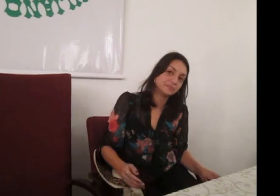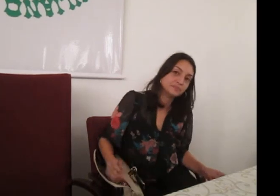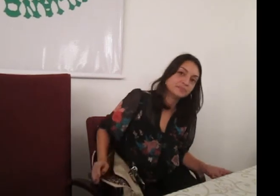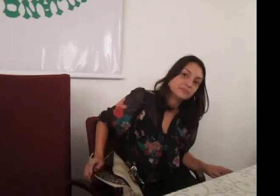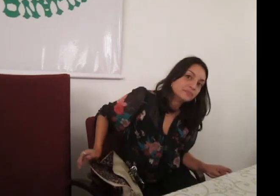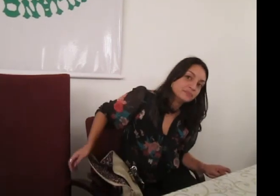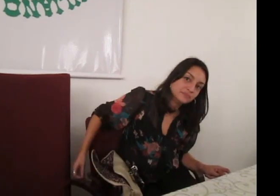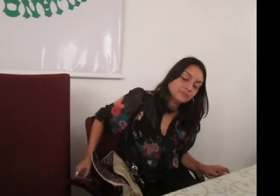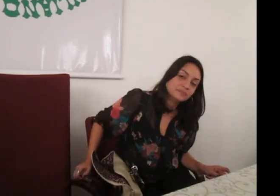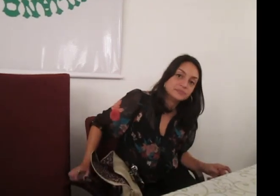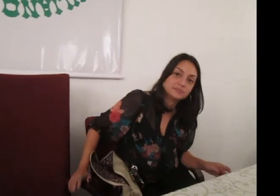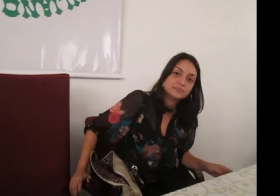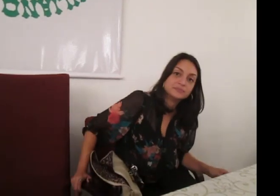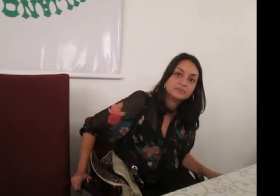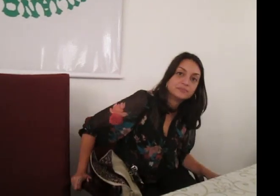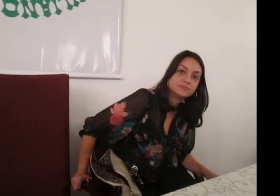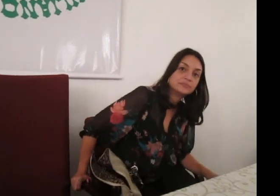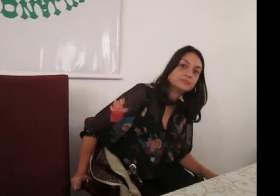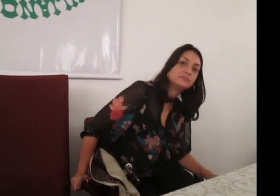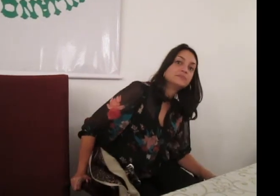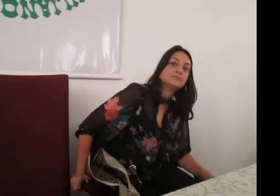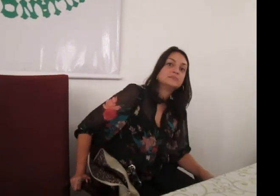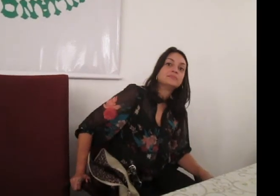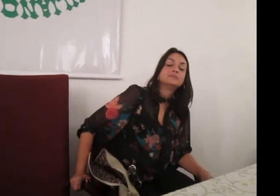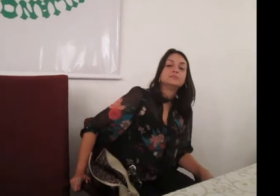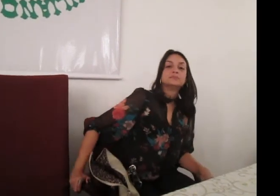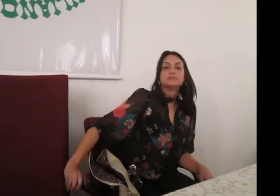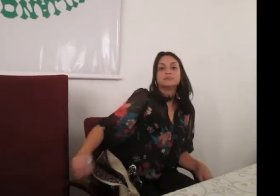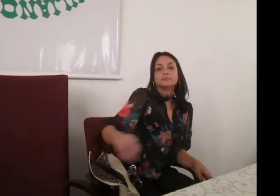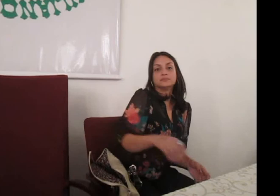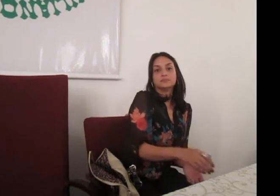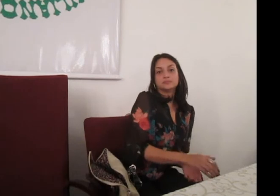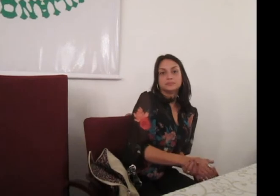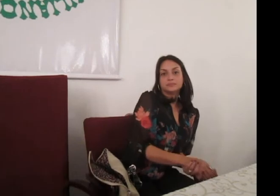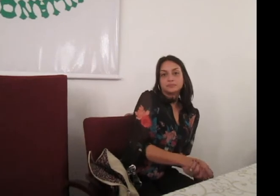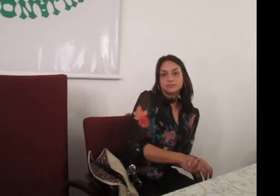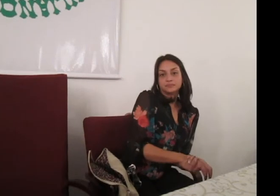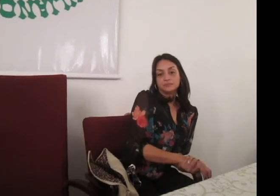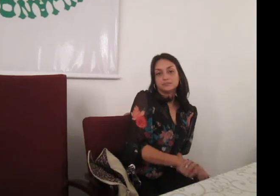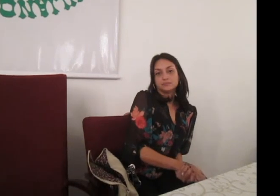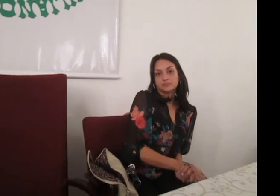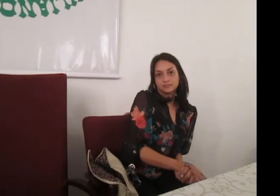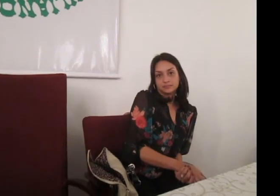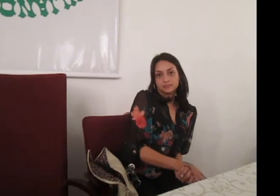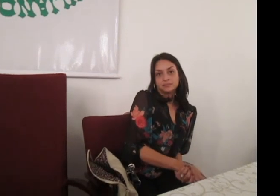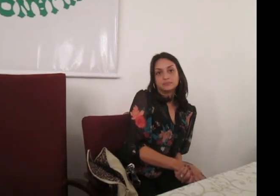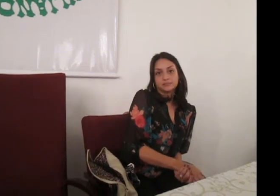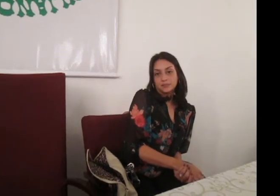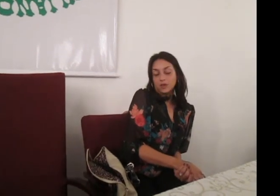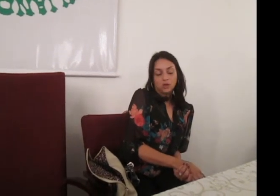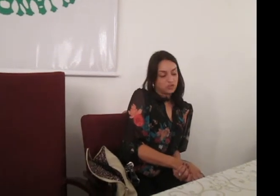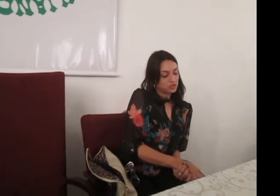e também facilitar com que quem não é surdo fale Libras, a linguagem de Libras tem que ser racional, né?